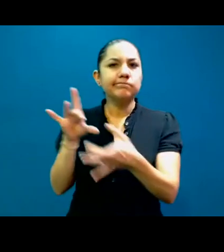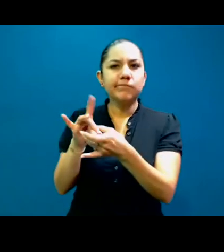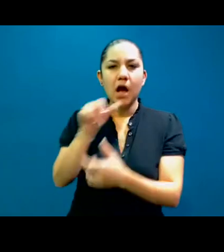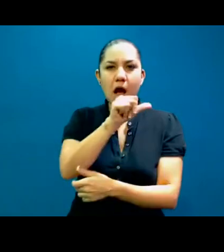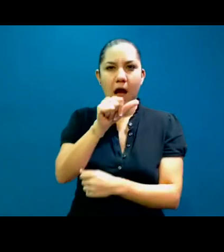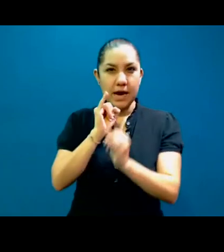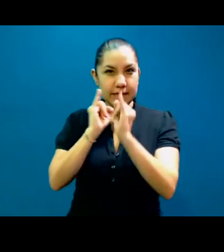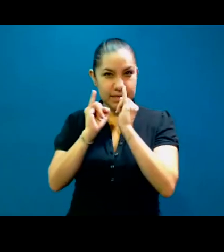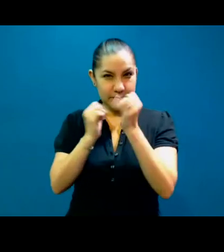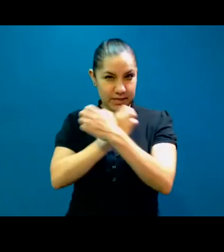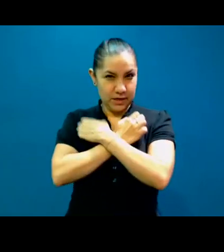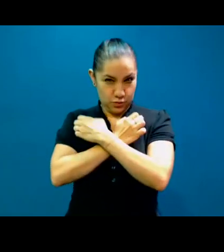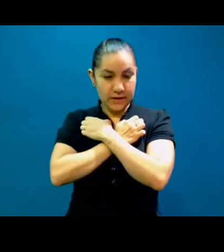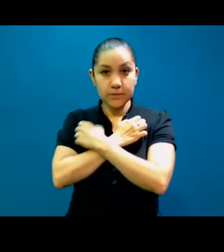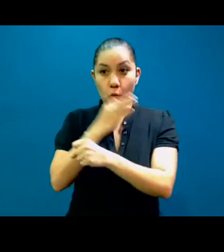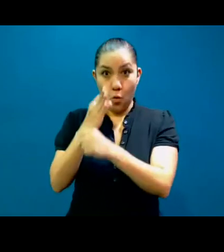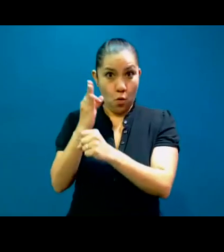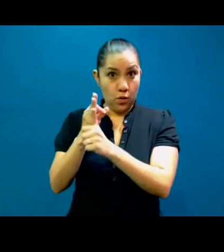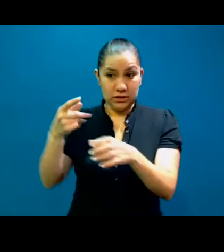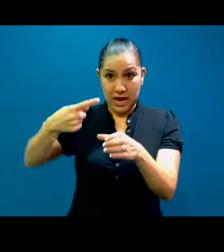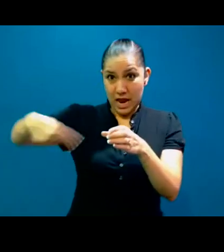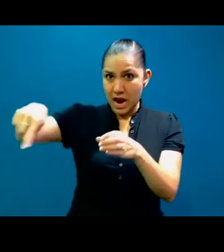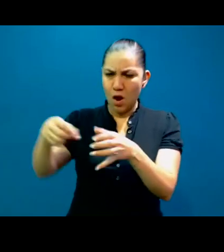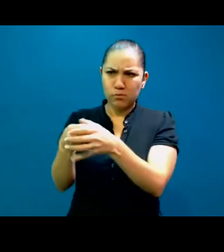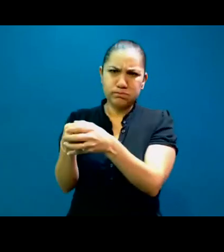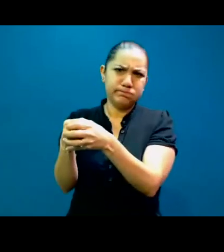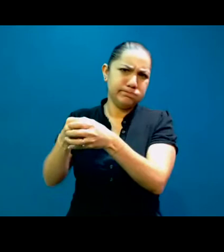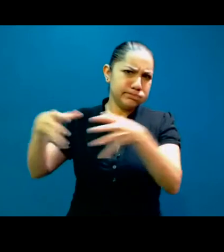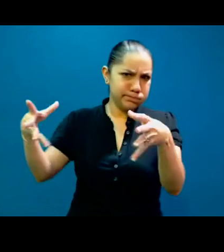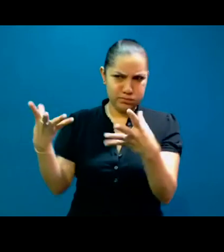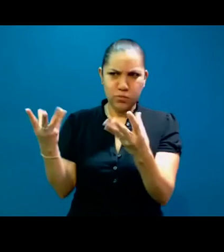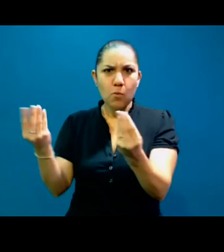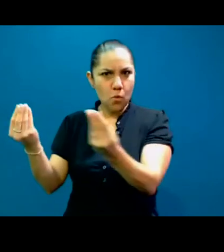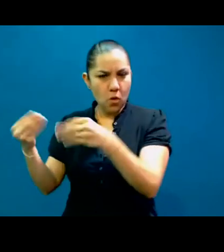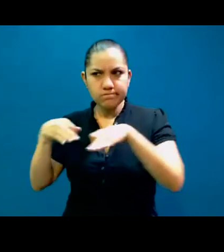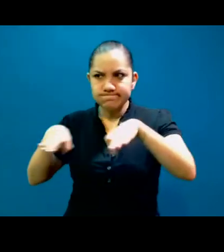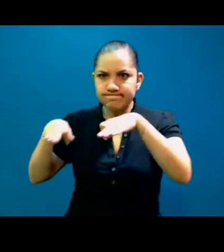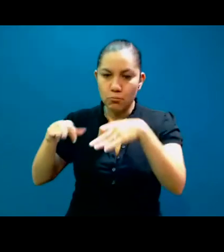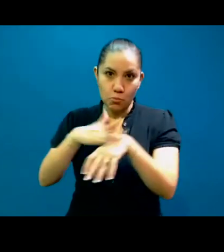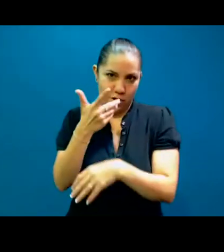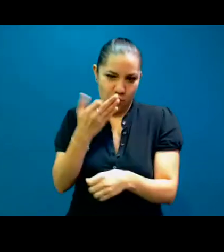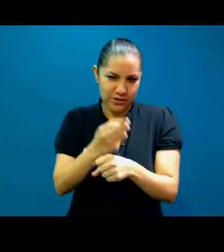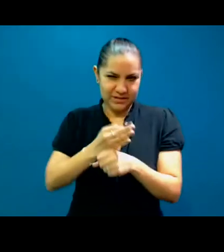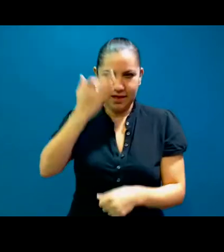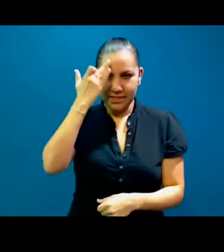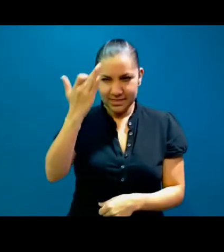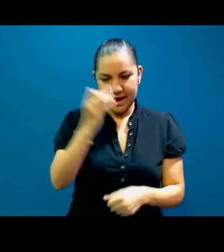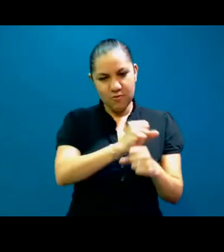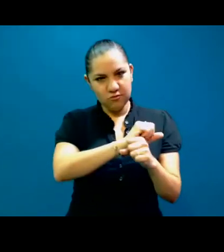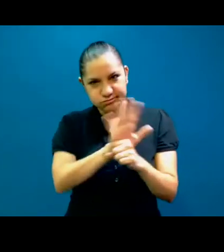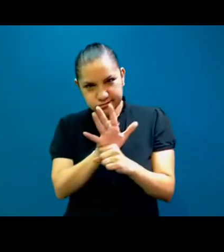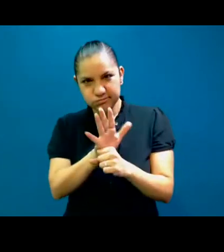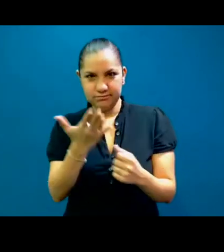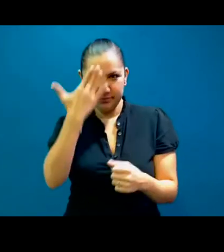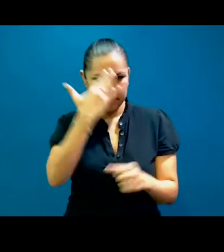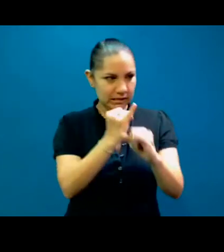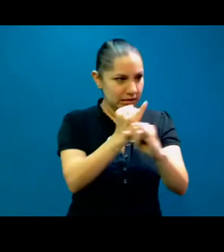momento en su mayor auge. Con la pandemia aprendimos lo importante que es estar conectados, tener redes de contacto,